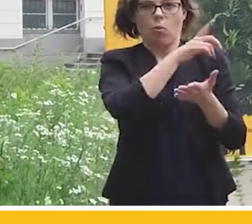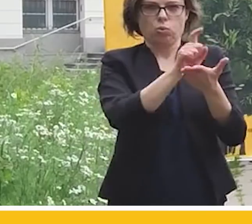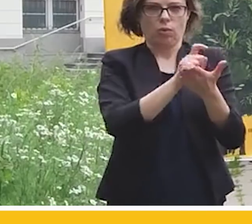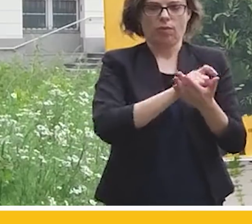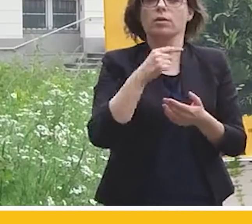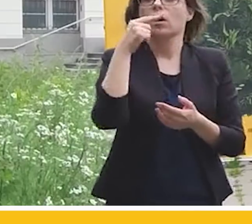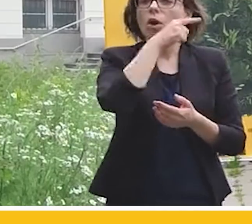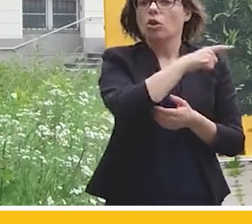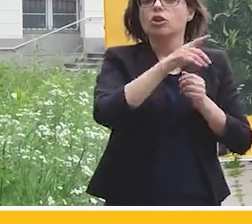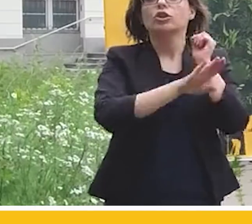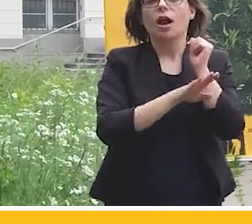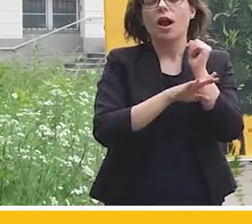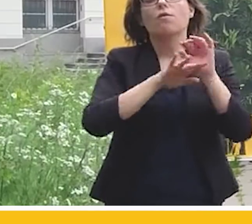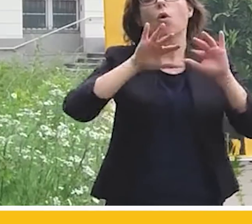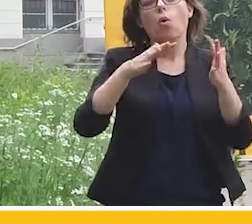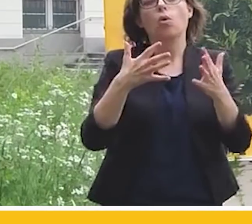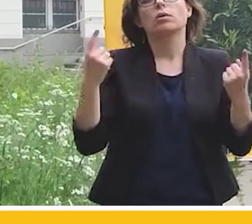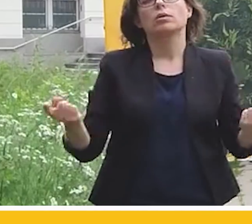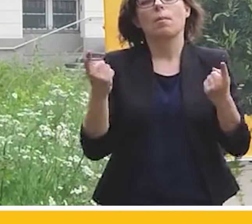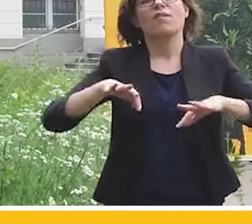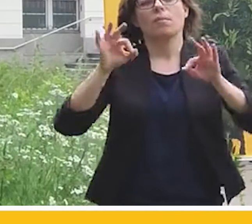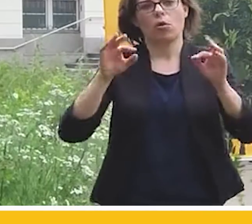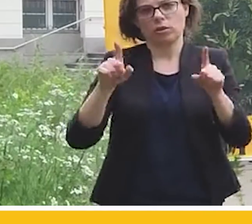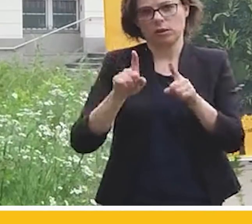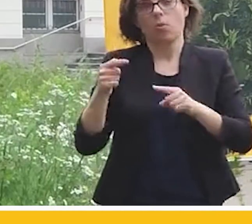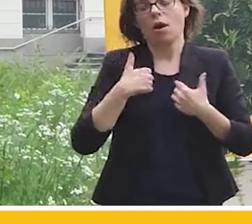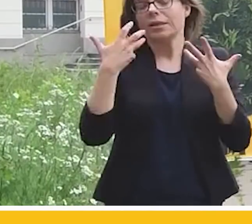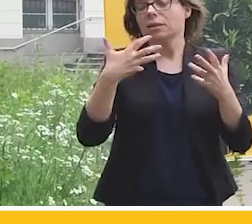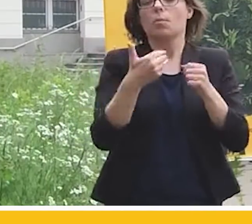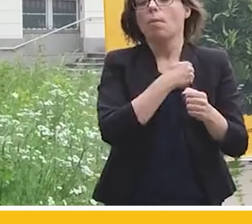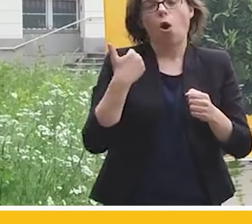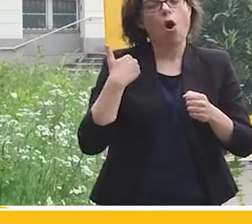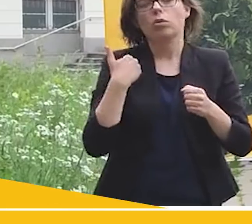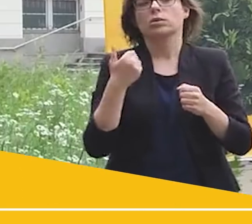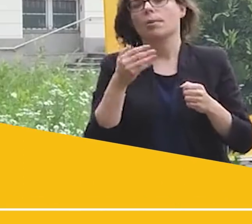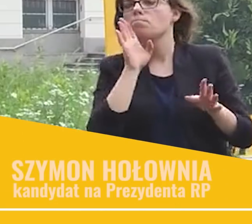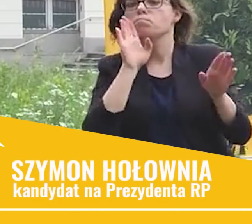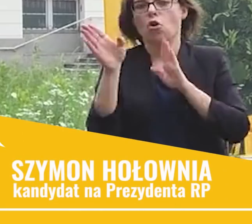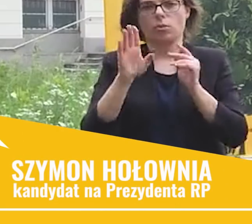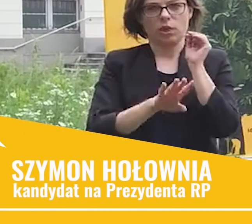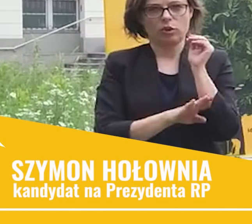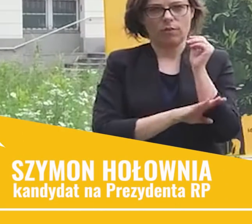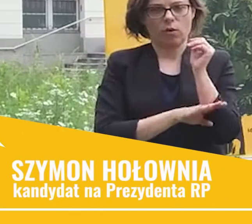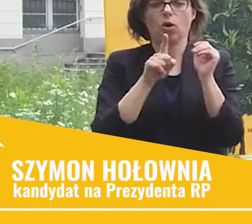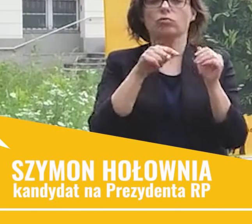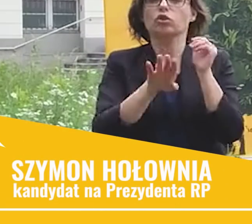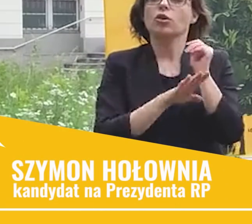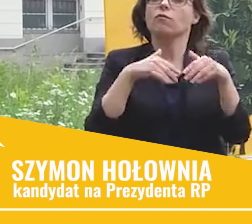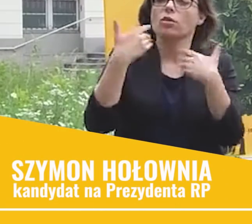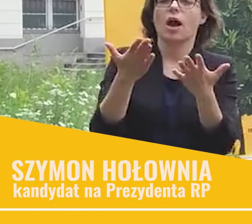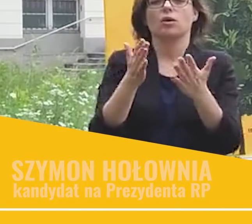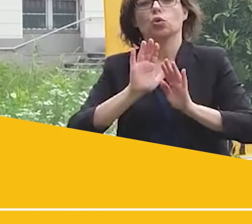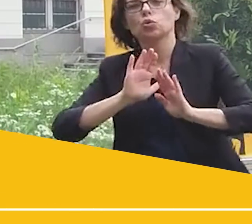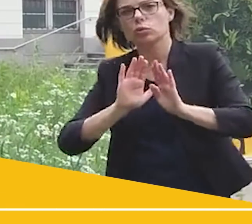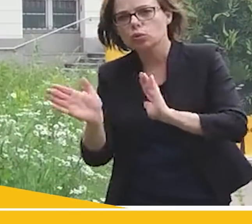drzewo jest symbolem naszej kampanii. Chcemy właśnie takiej Polski jak drzewo. Drzewo, które zapewnia schronienie, jest domem dla zwierząt, dostarcza